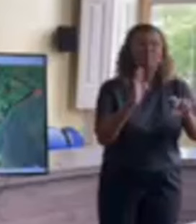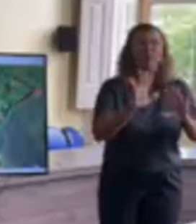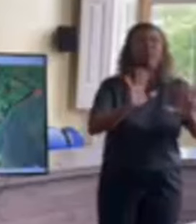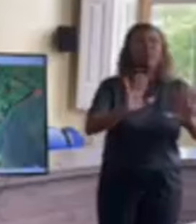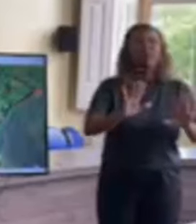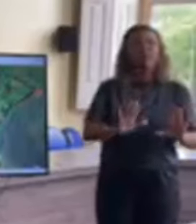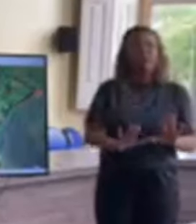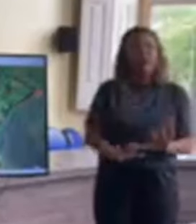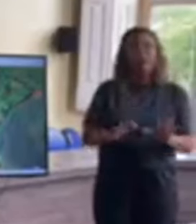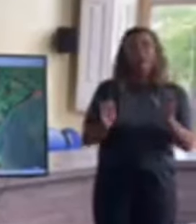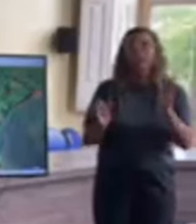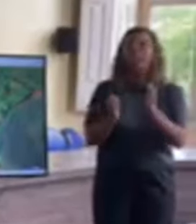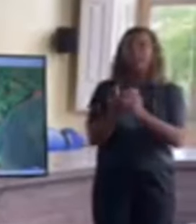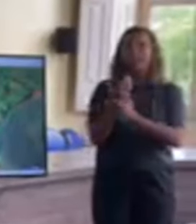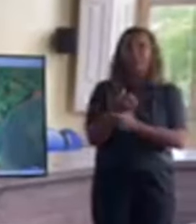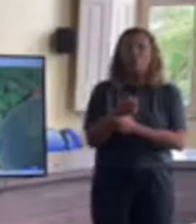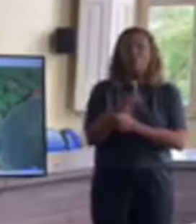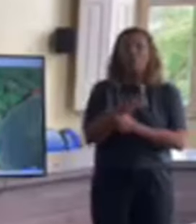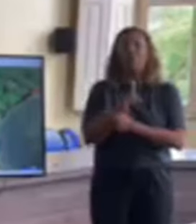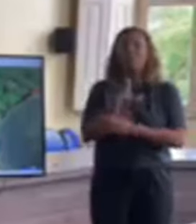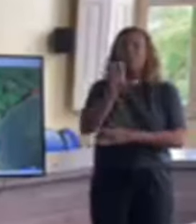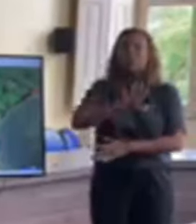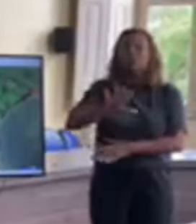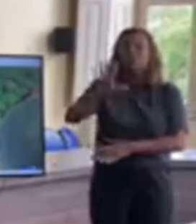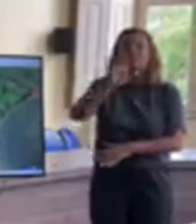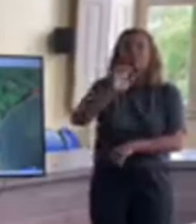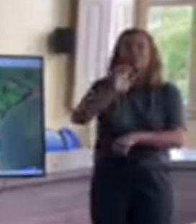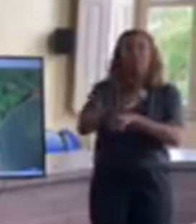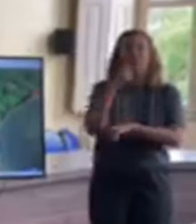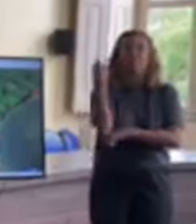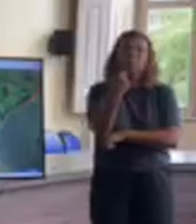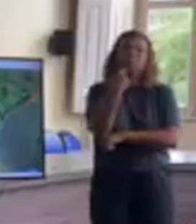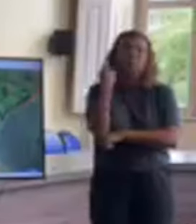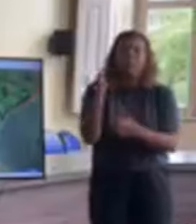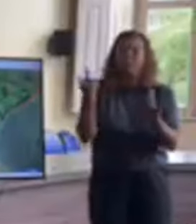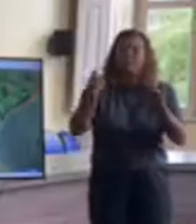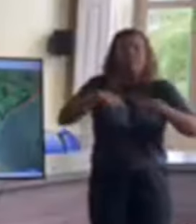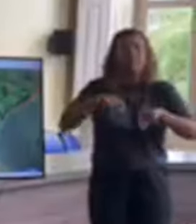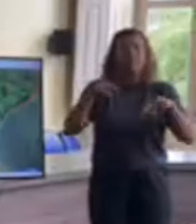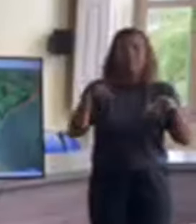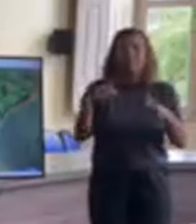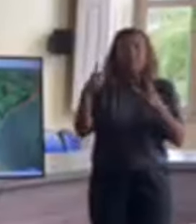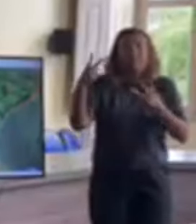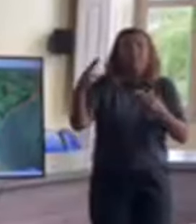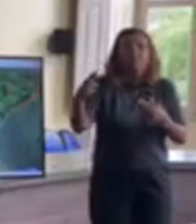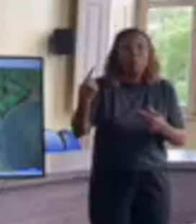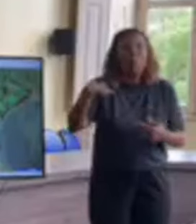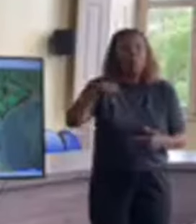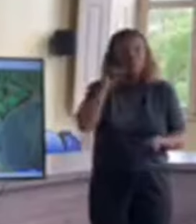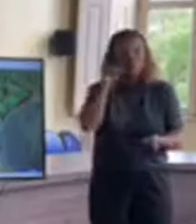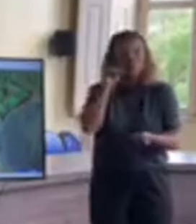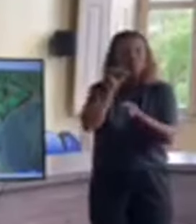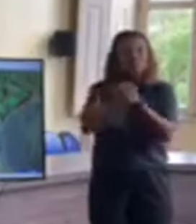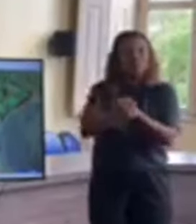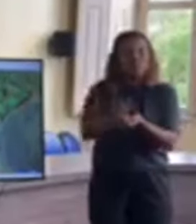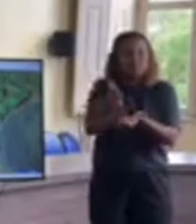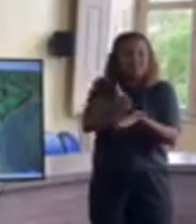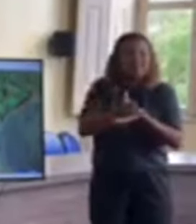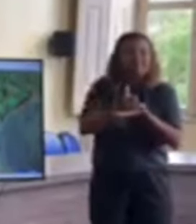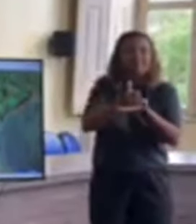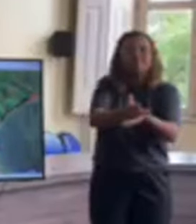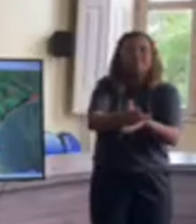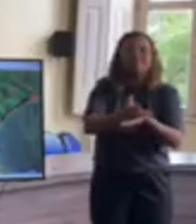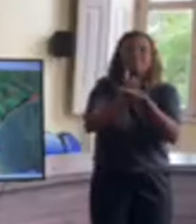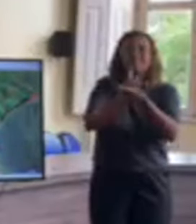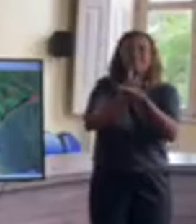viu tantas cenas dramáticas no Estado, nós não precisamos passar por isso. Nós vamos estar junto com vocês, apoiando